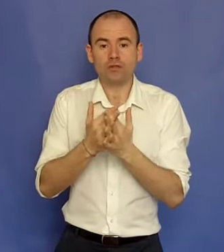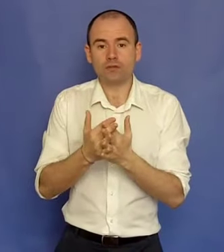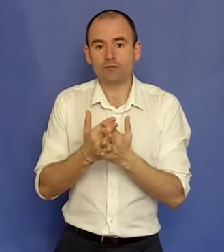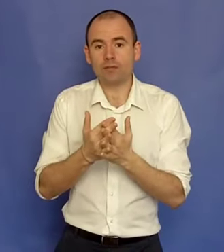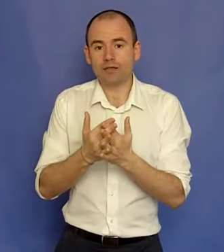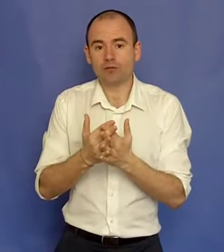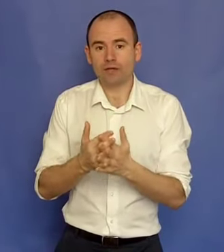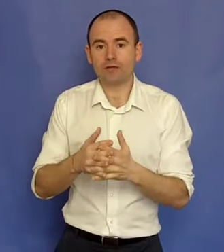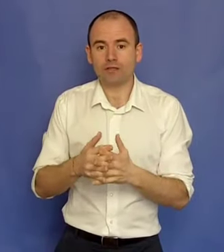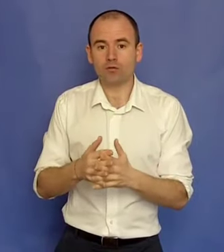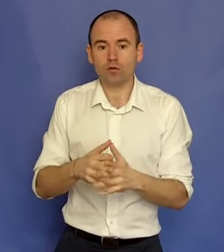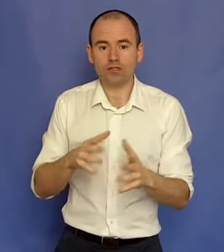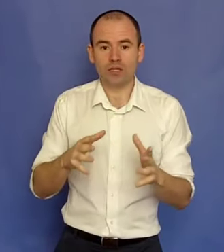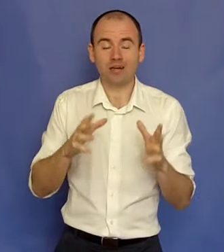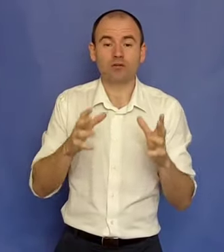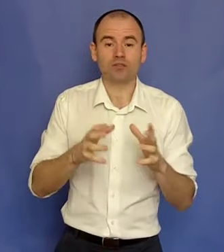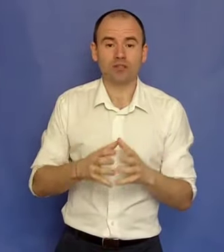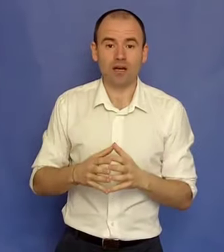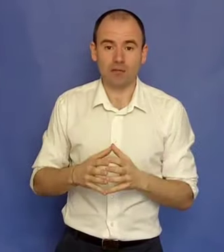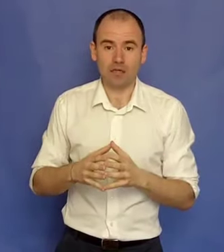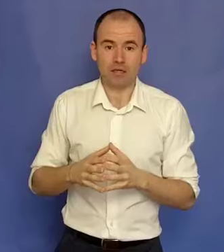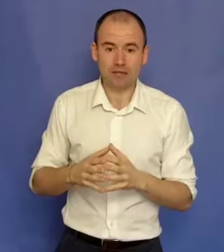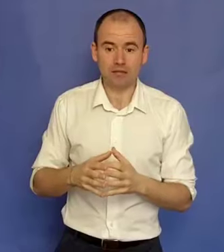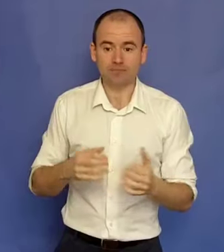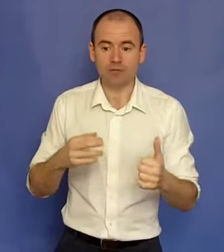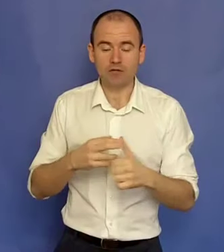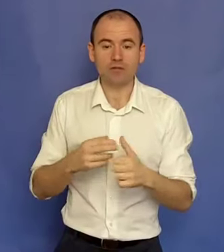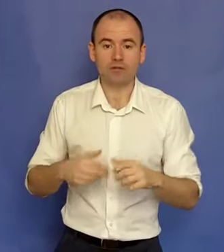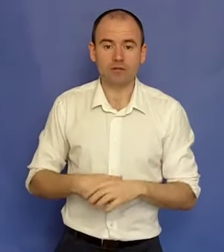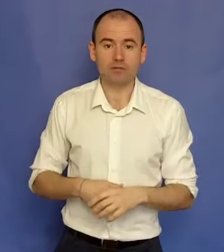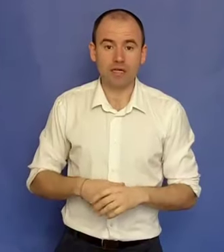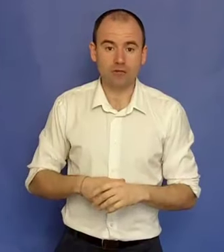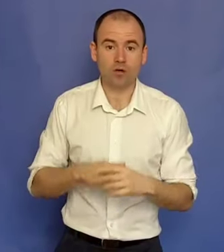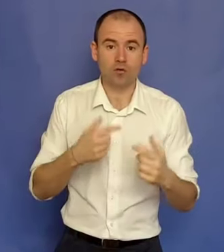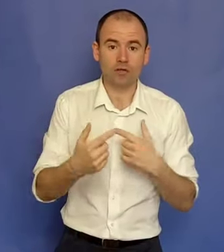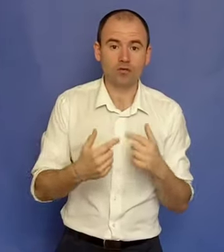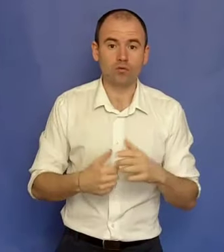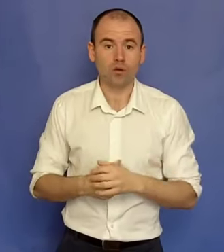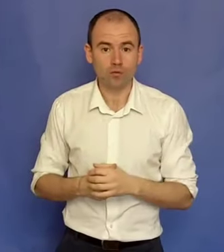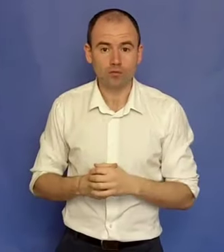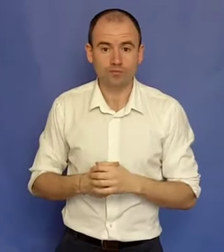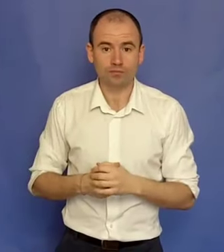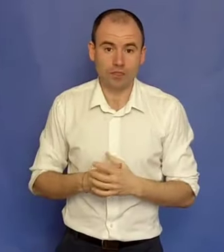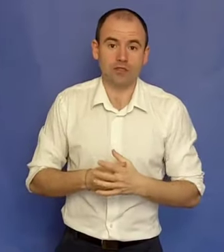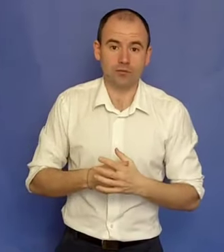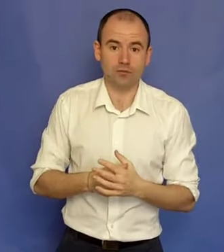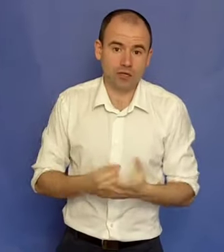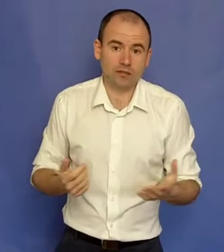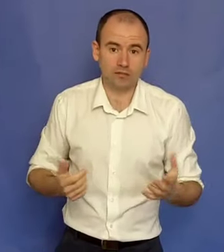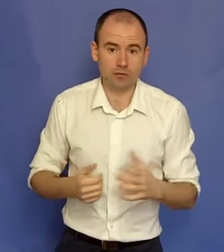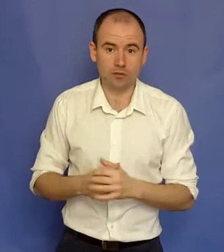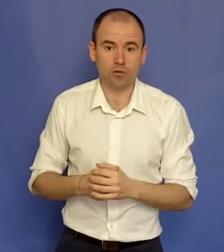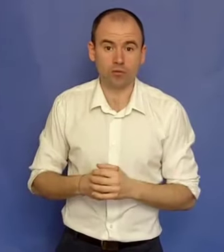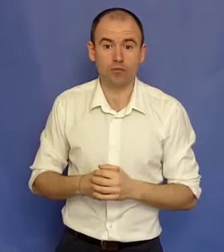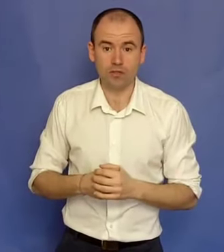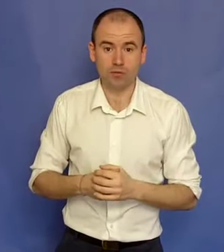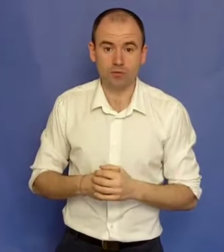câștig bani doar făcând lucrurile acelea care nu sunt scalabile. Adică, având clienți cu care lucrez unul la unul, de exemplu. Că asta face un psiholog în principiu.